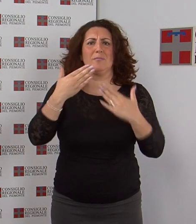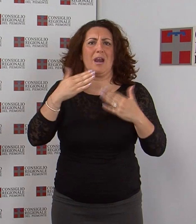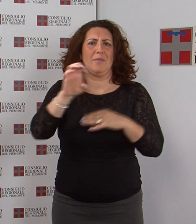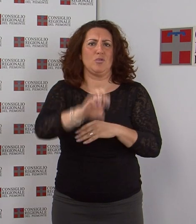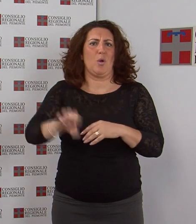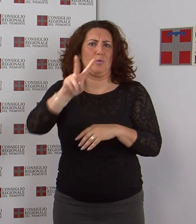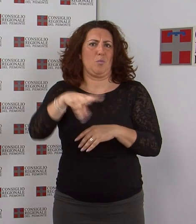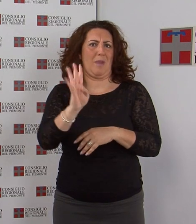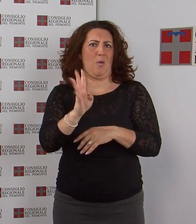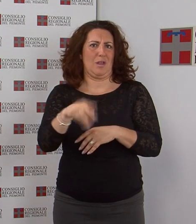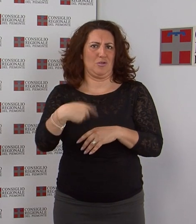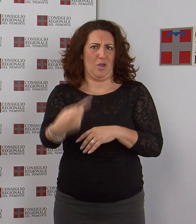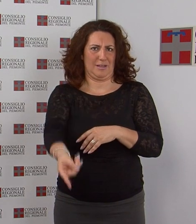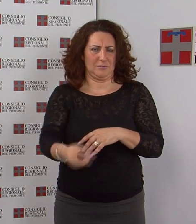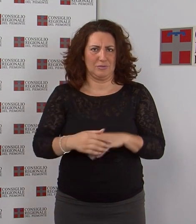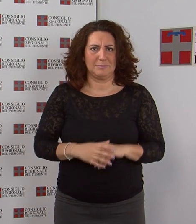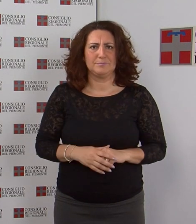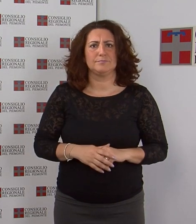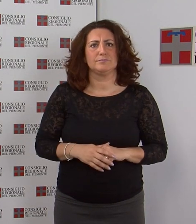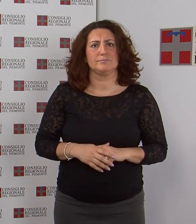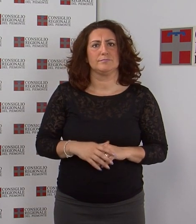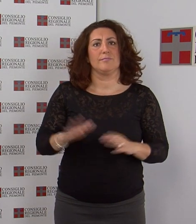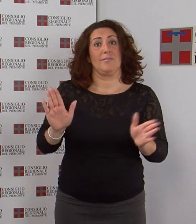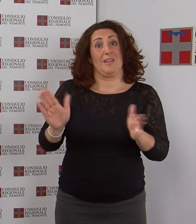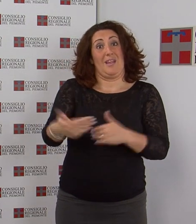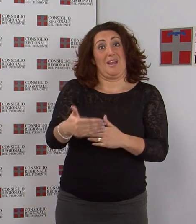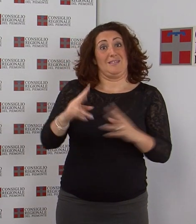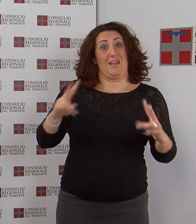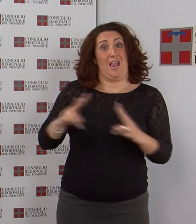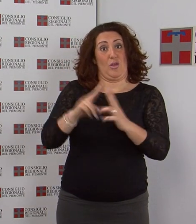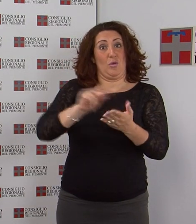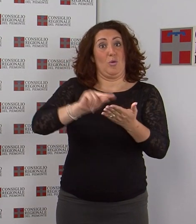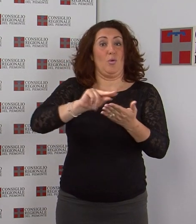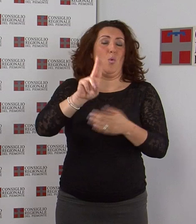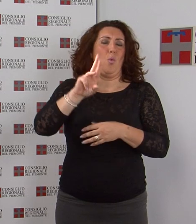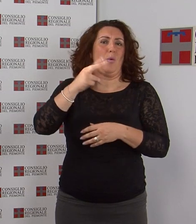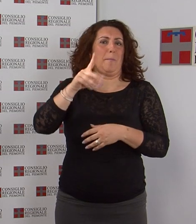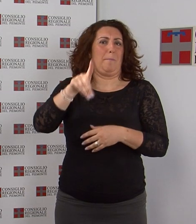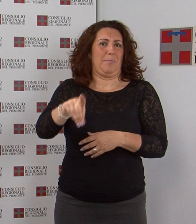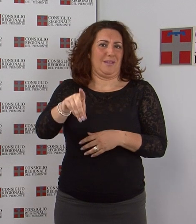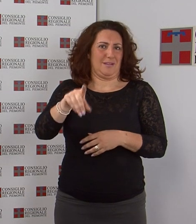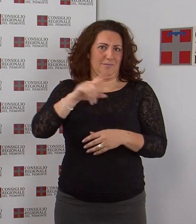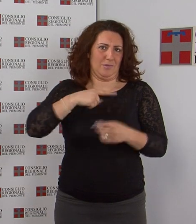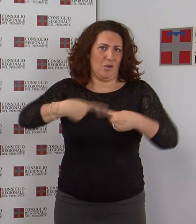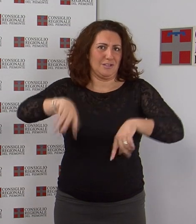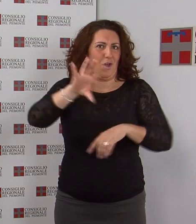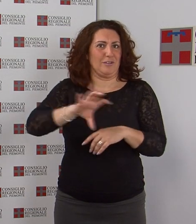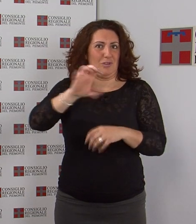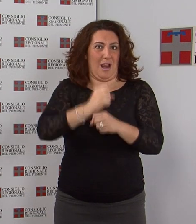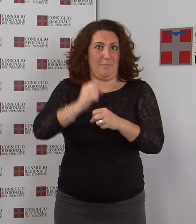Piemonte Nella Sala Incontri dell'Ufficio Relazioni con il Pubblico del Consiglio regionale del Piemonte, è visitabile fino al 26 giugno la